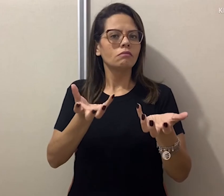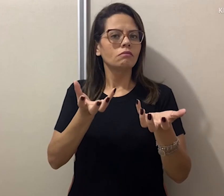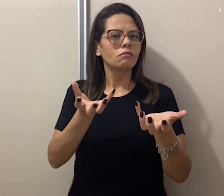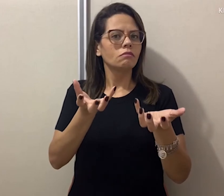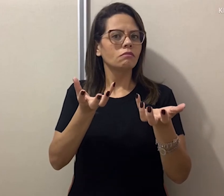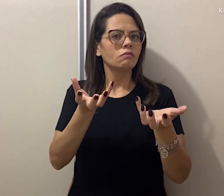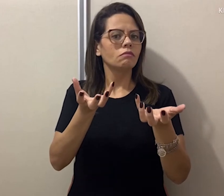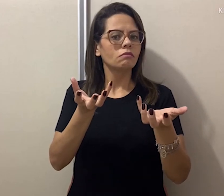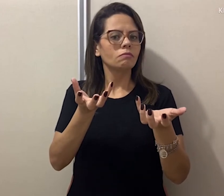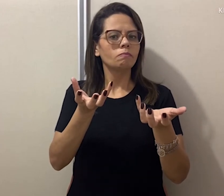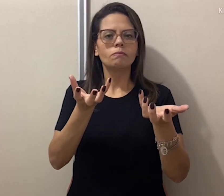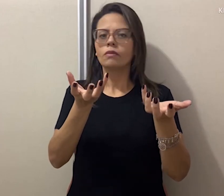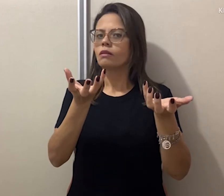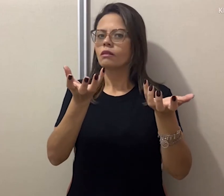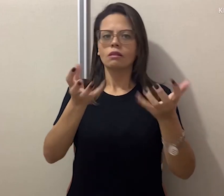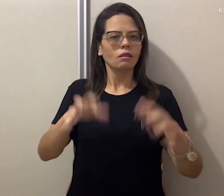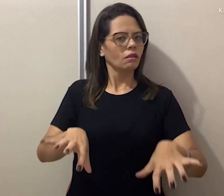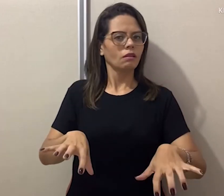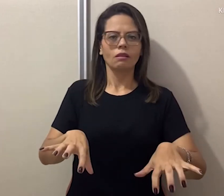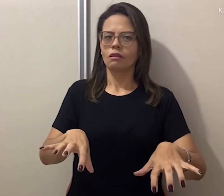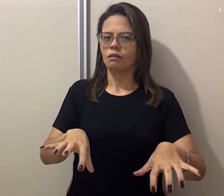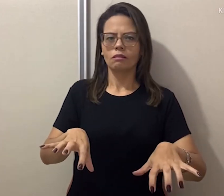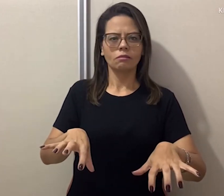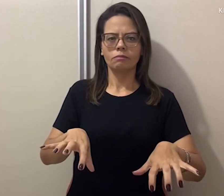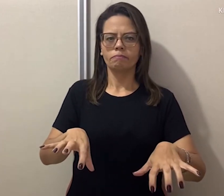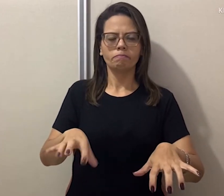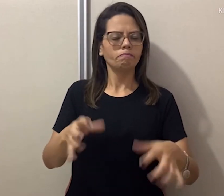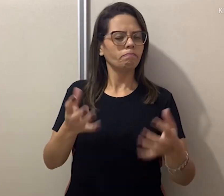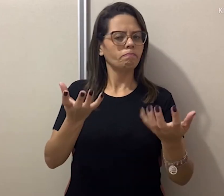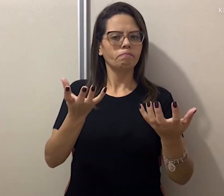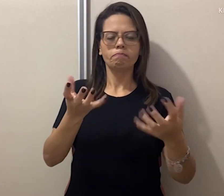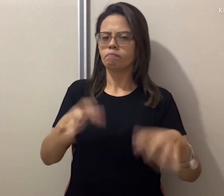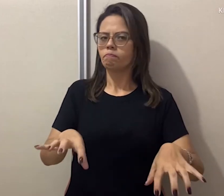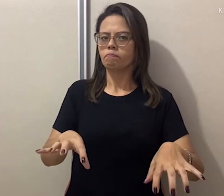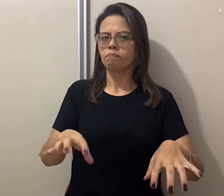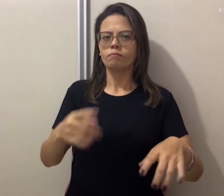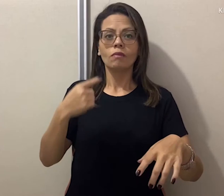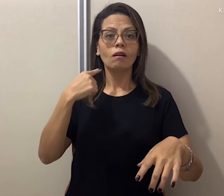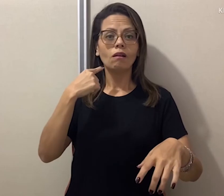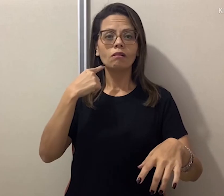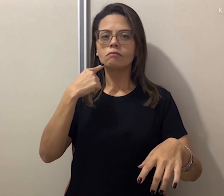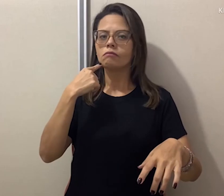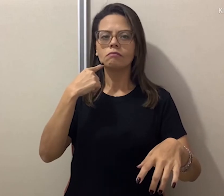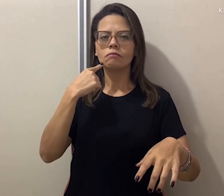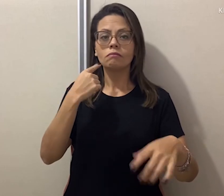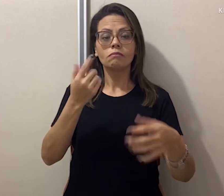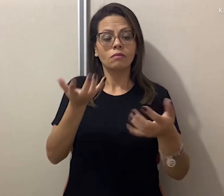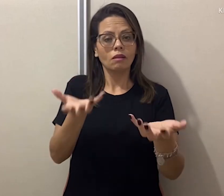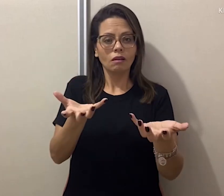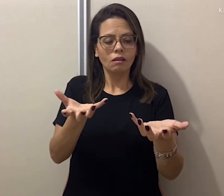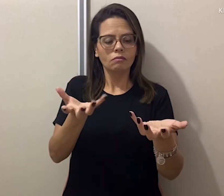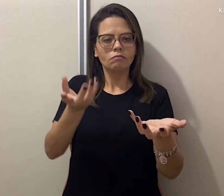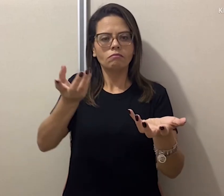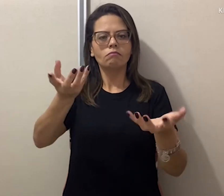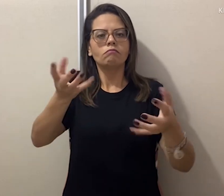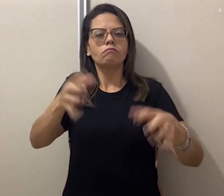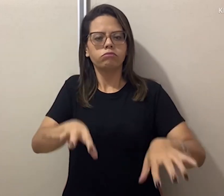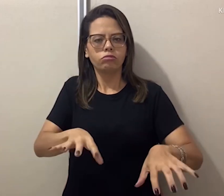Querer, não querer, querer, não querer, o movimento de negação